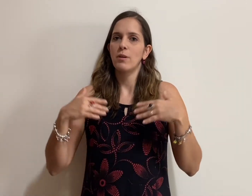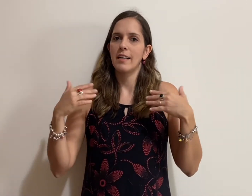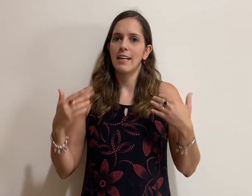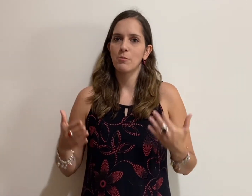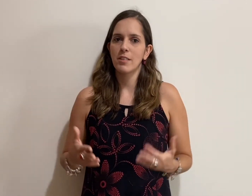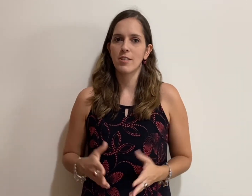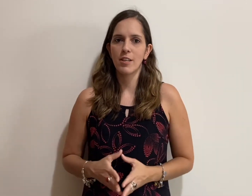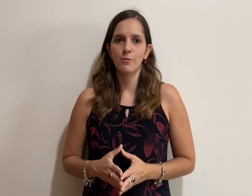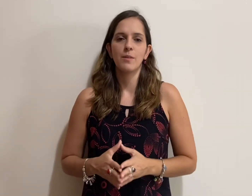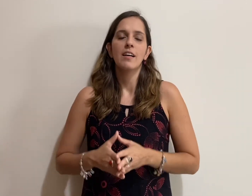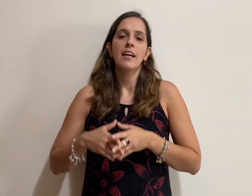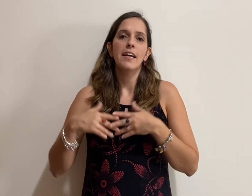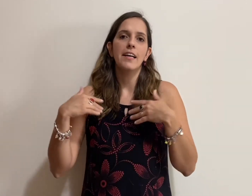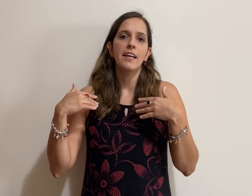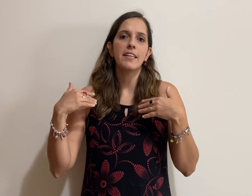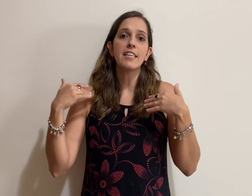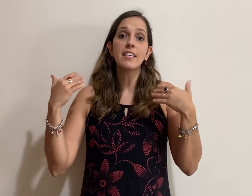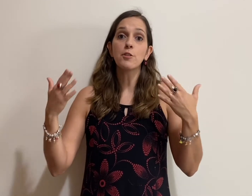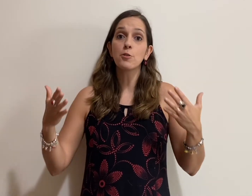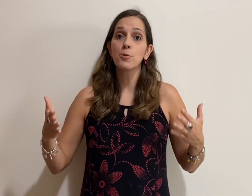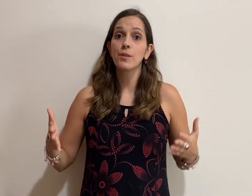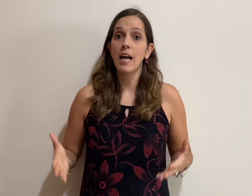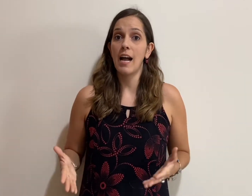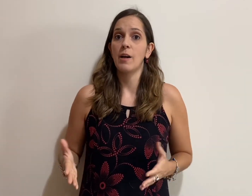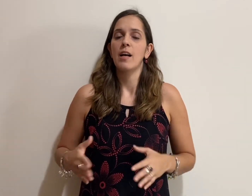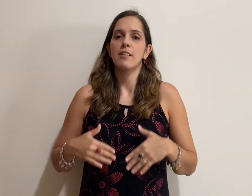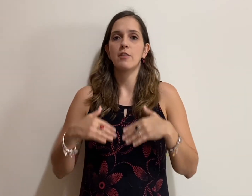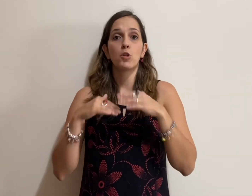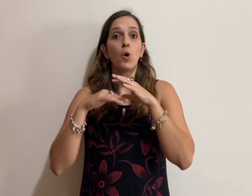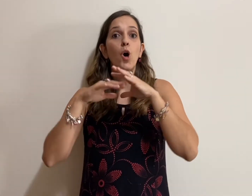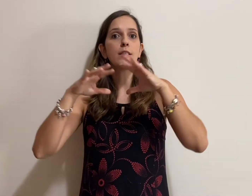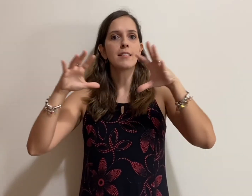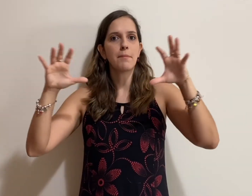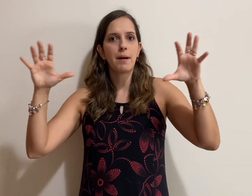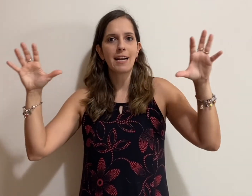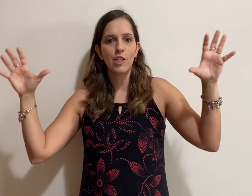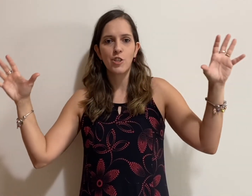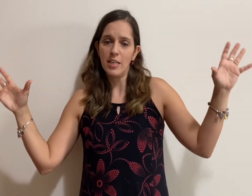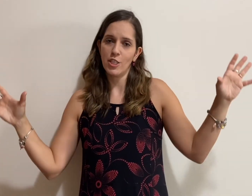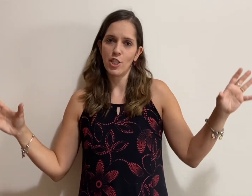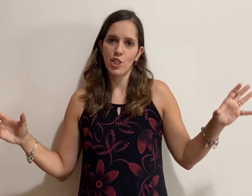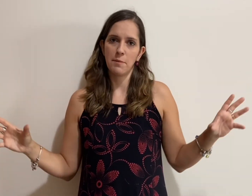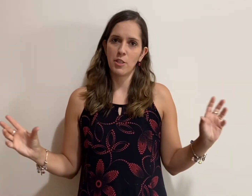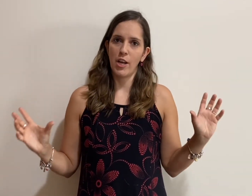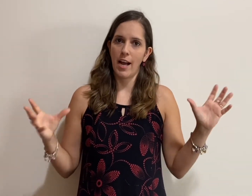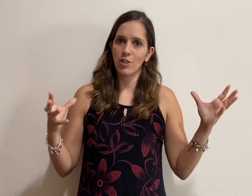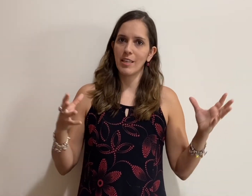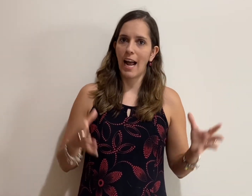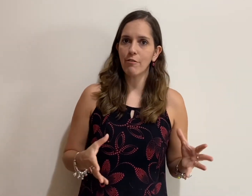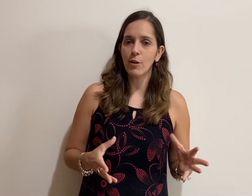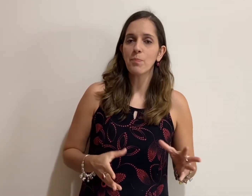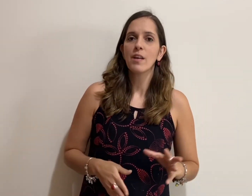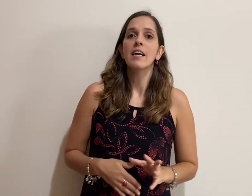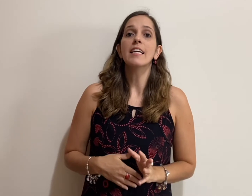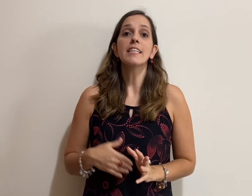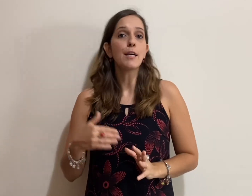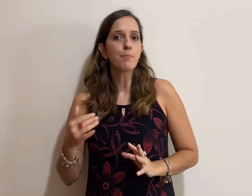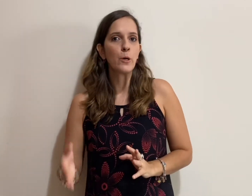graduação e estudar toda essa parte que a gente chama de Arte Gráfica. E depois,